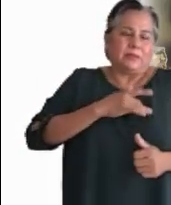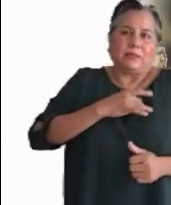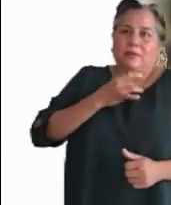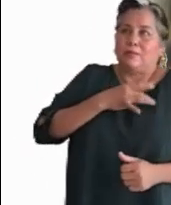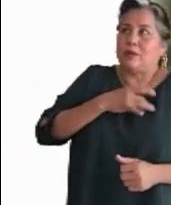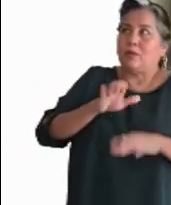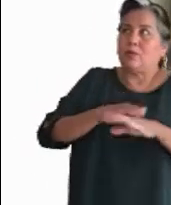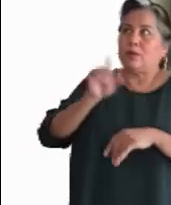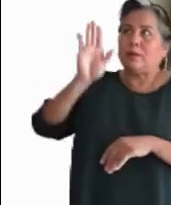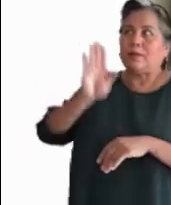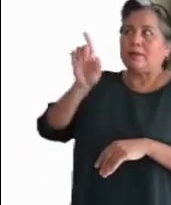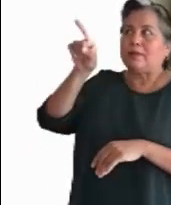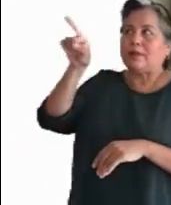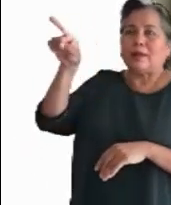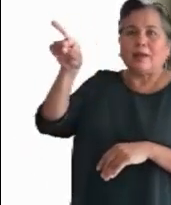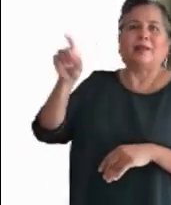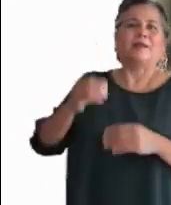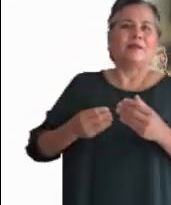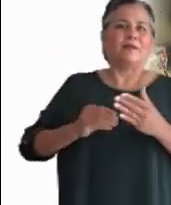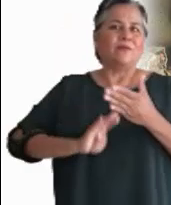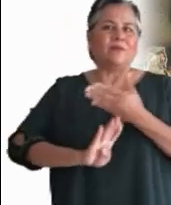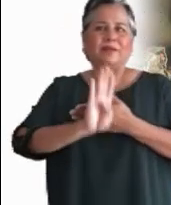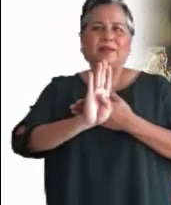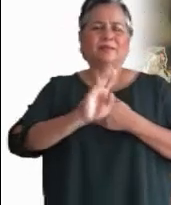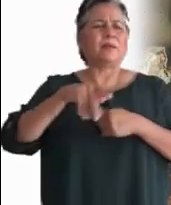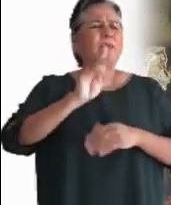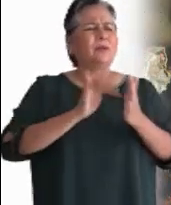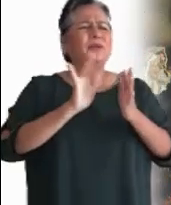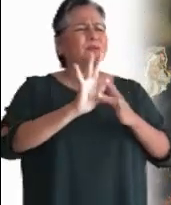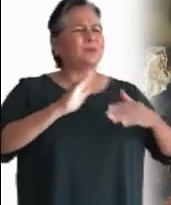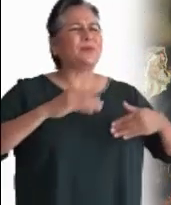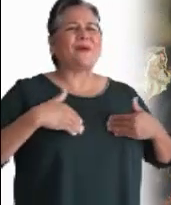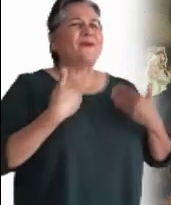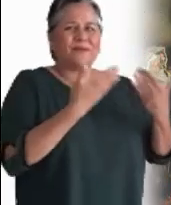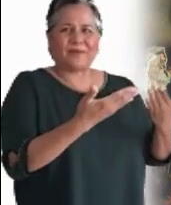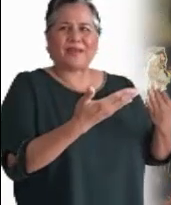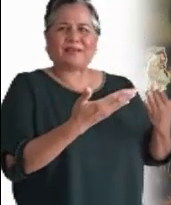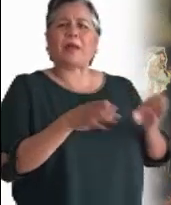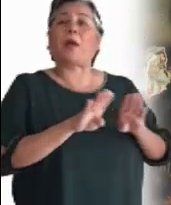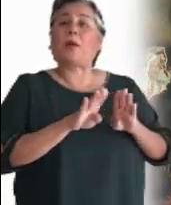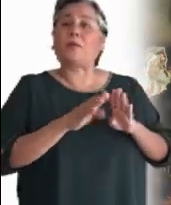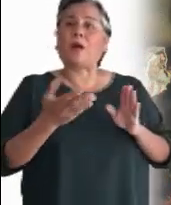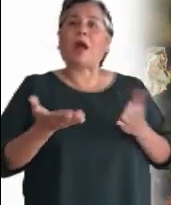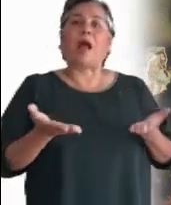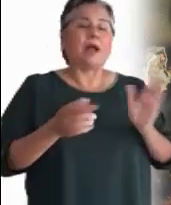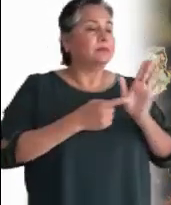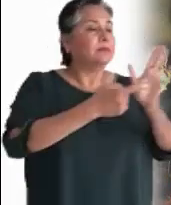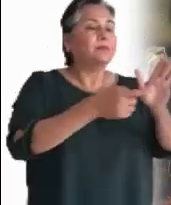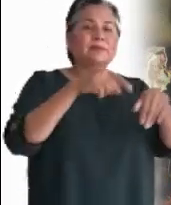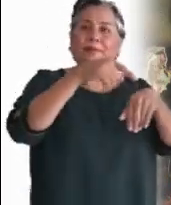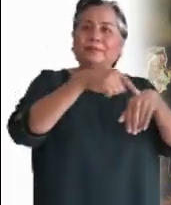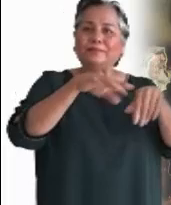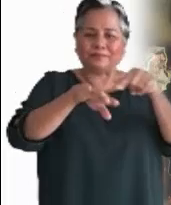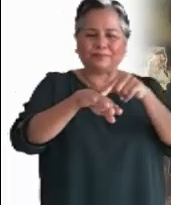fantasma. Para darles confianza y afirmarlos en su presencia, Jesús presenta las marcas del